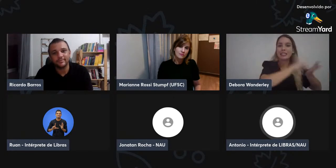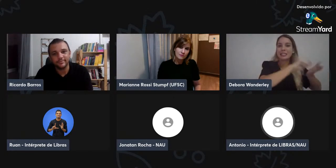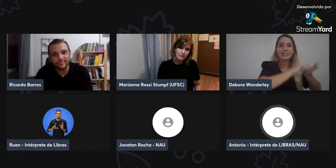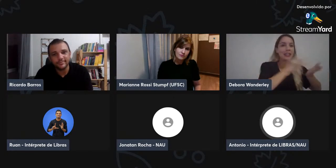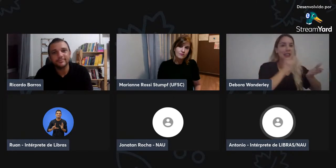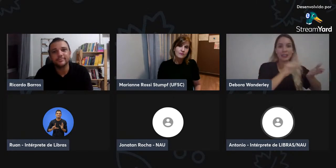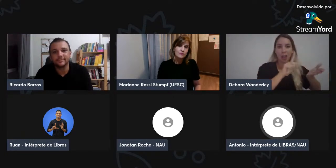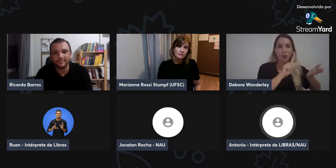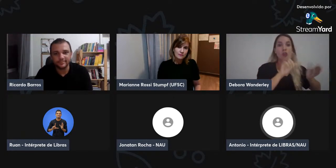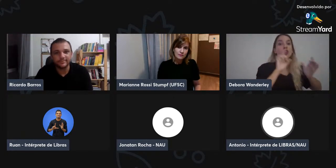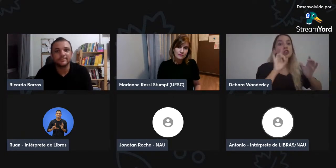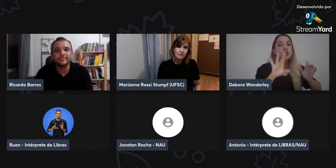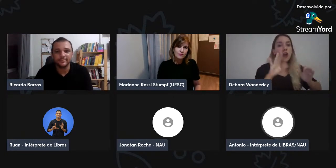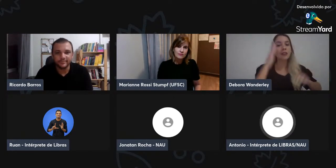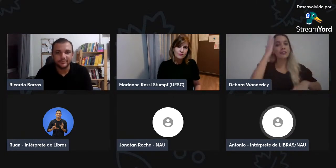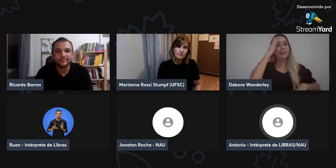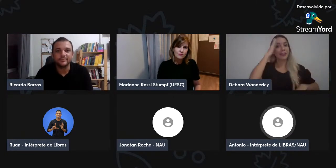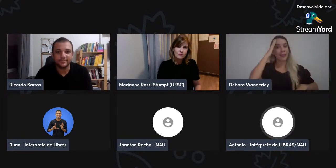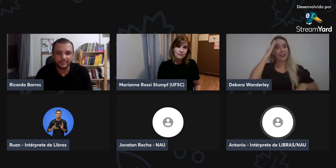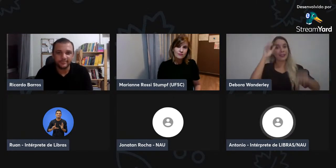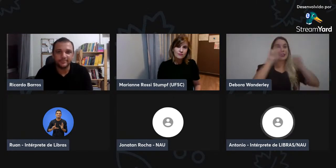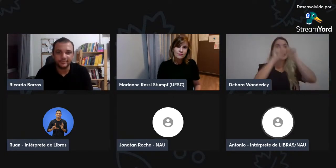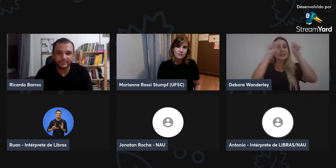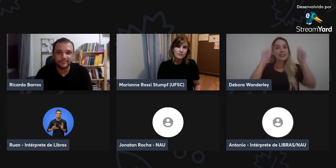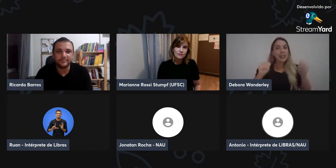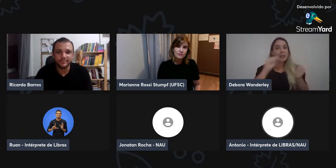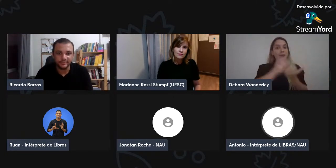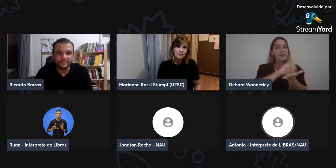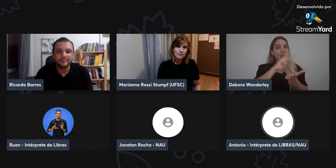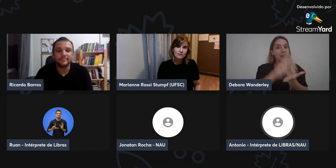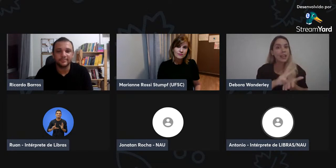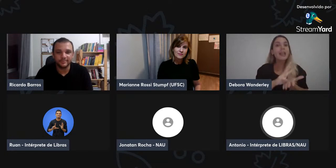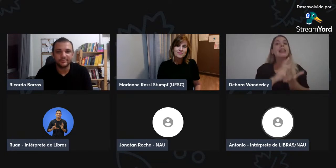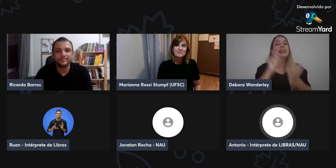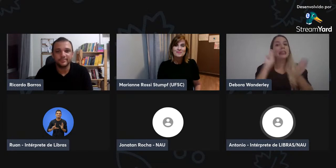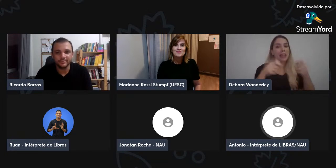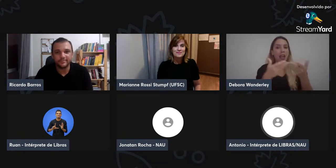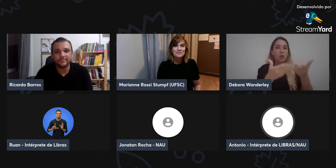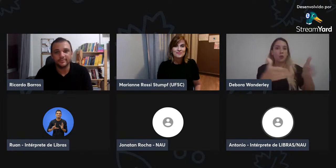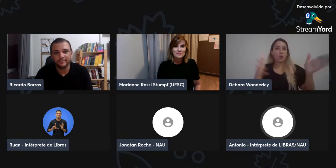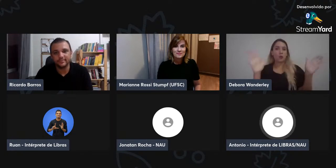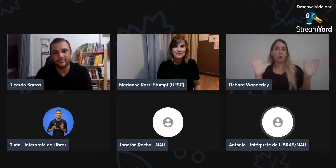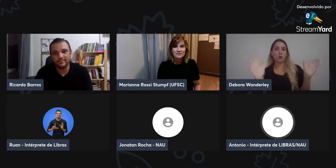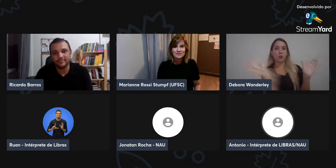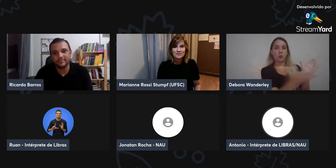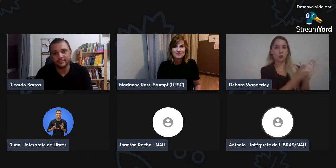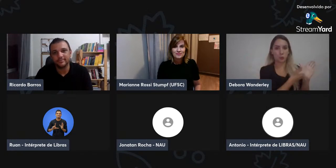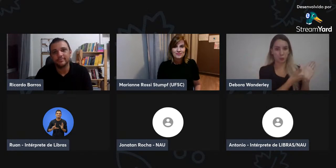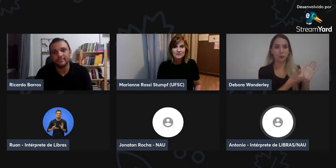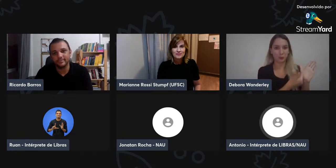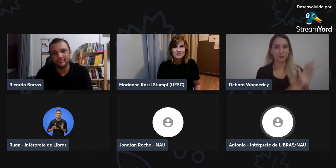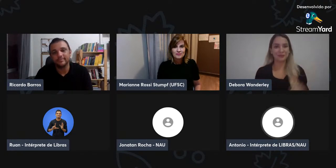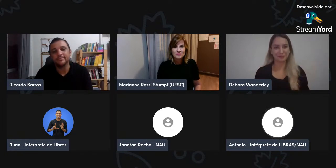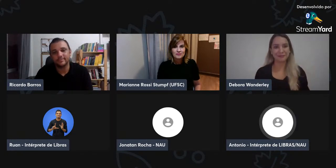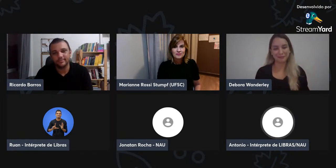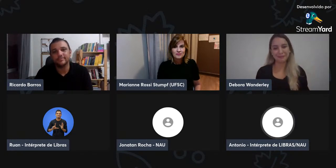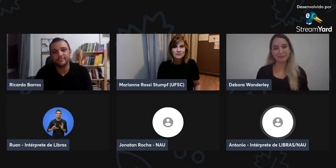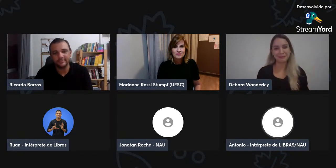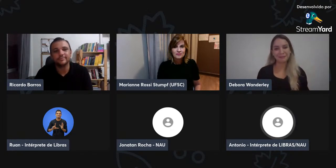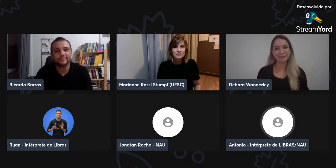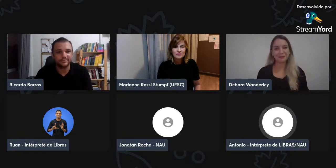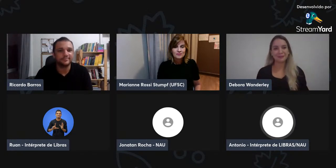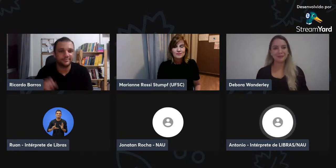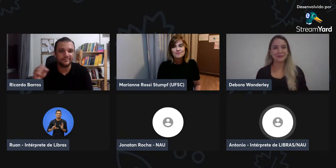como um todo, que ele detalha, eu não detalho só a comunicação, mas ele tem o quê? Tem um sistema, o SignWrite, onde ele é